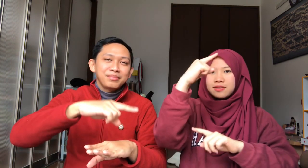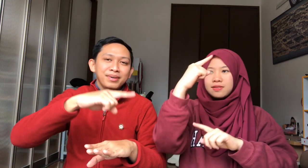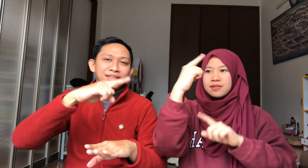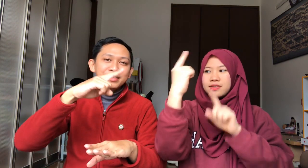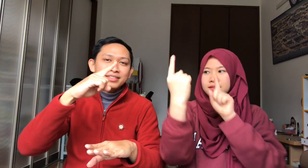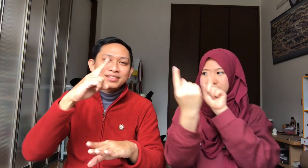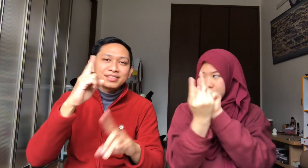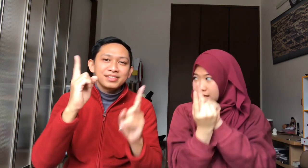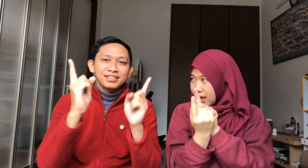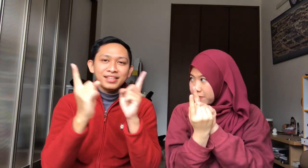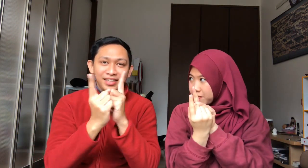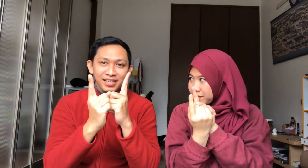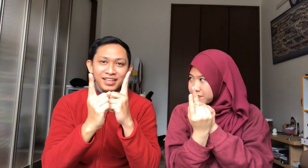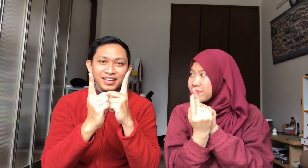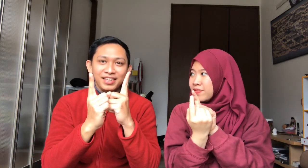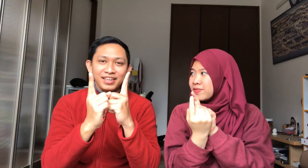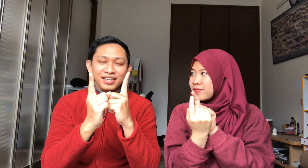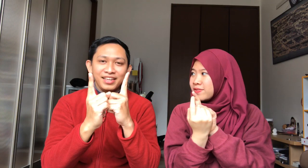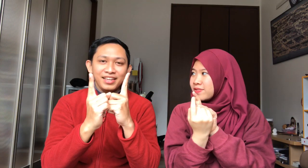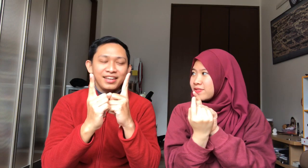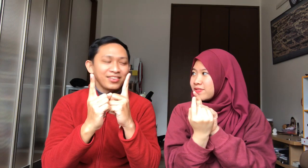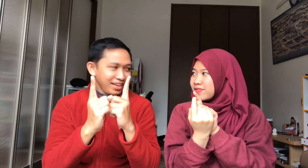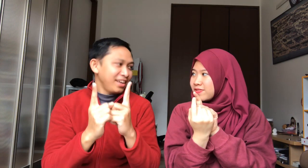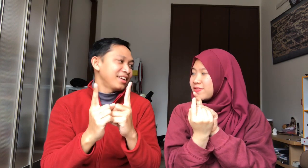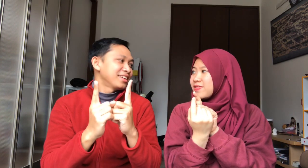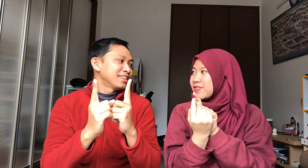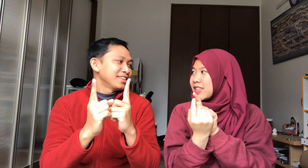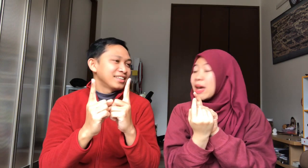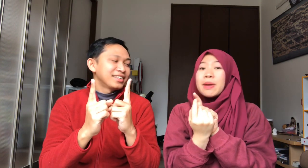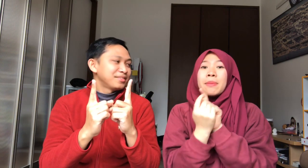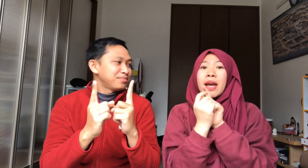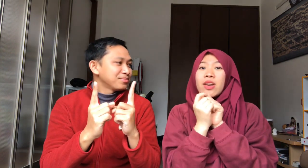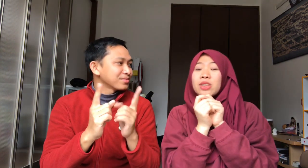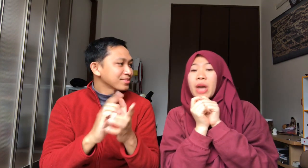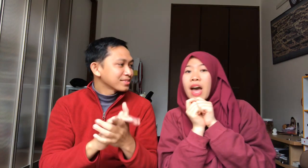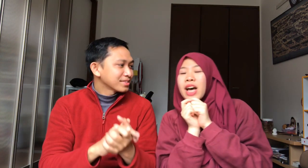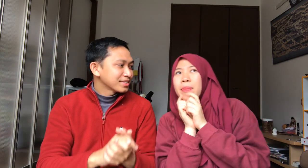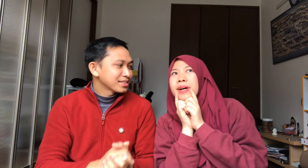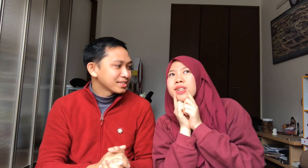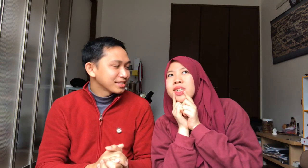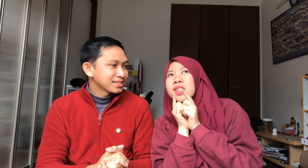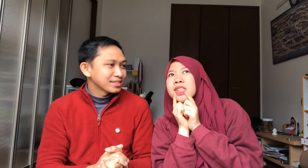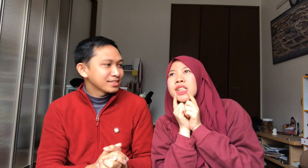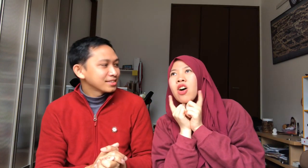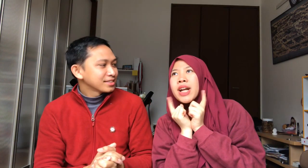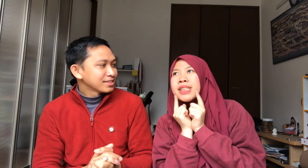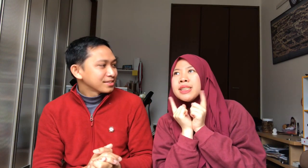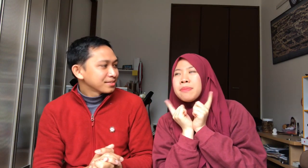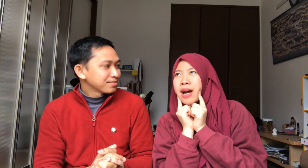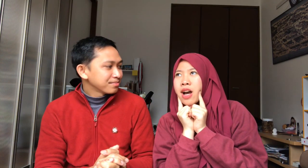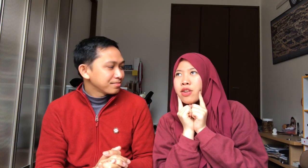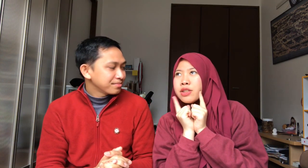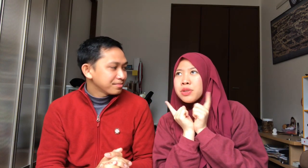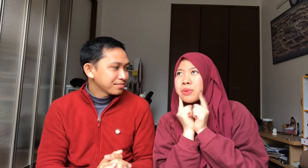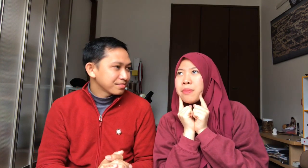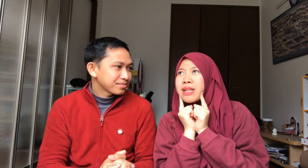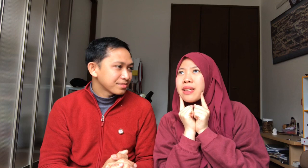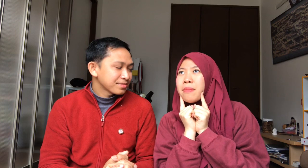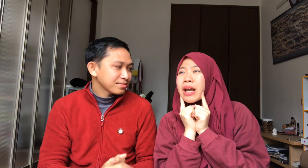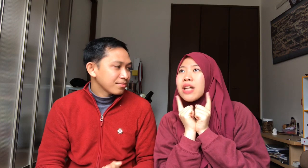Hajimemaste Hajimemaste Itu ya Orang Jepang Kalau Shua Biasanya mereka